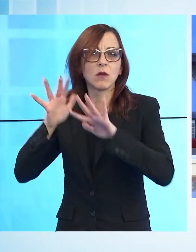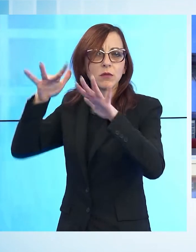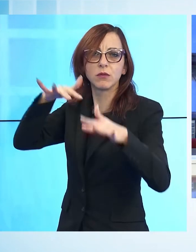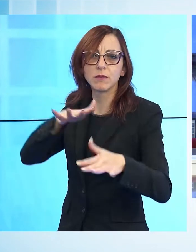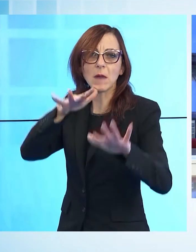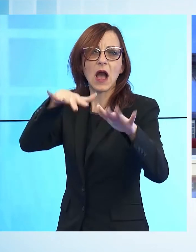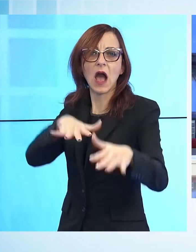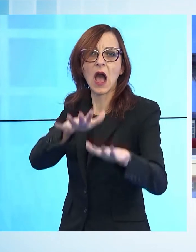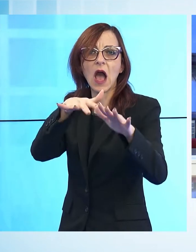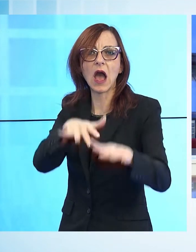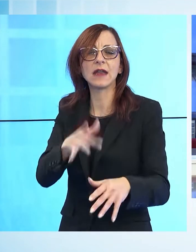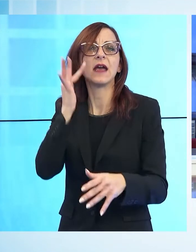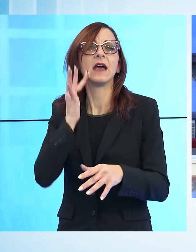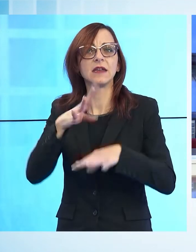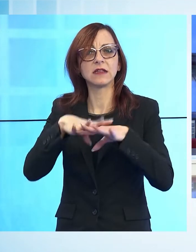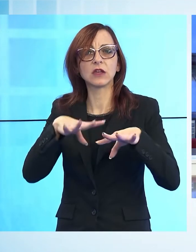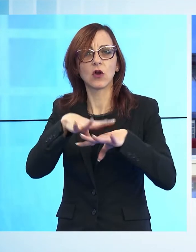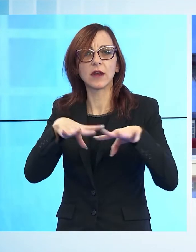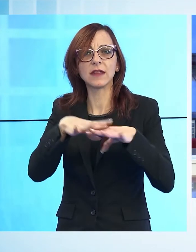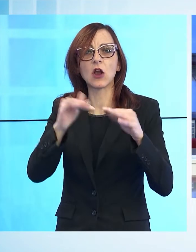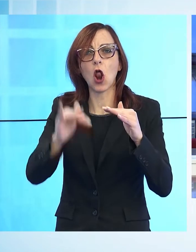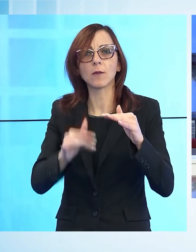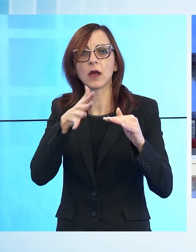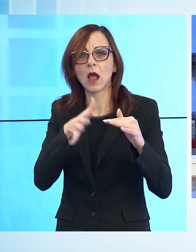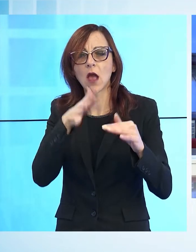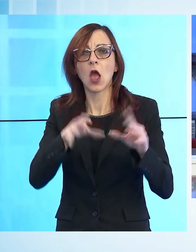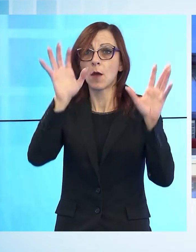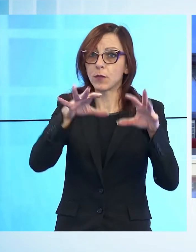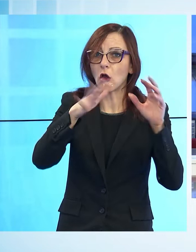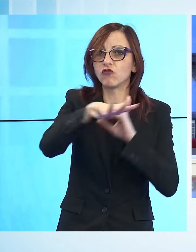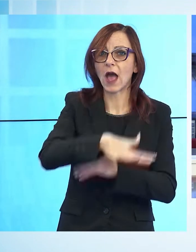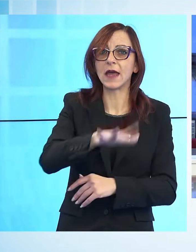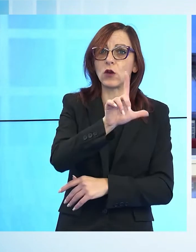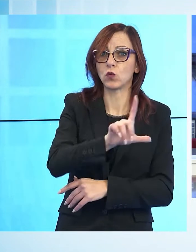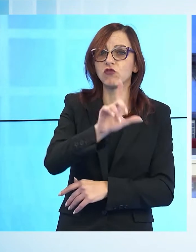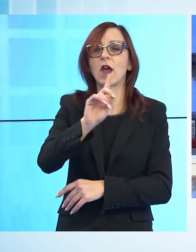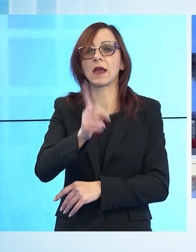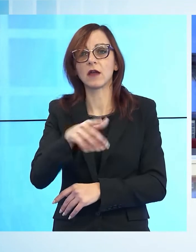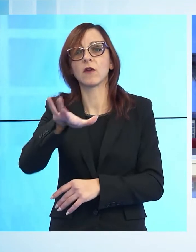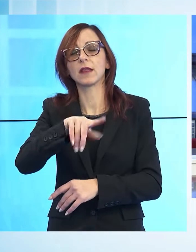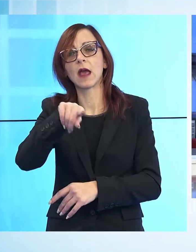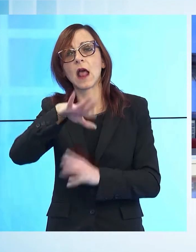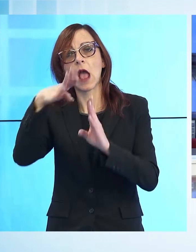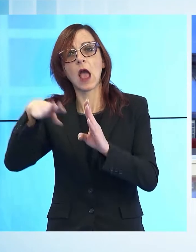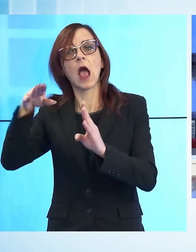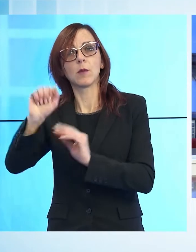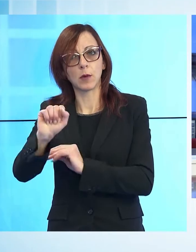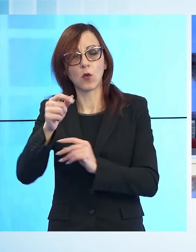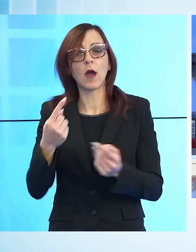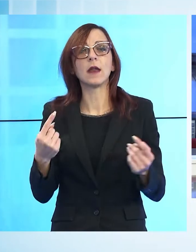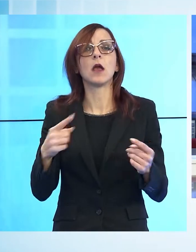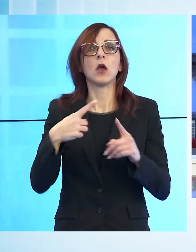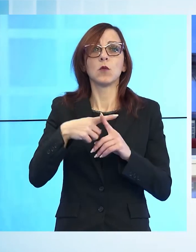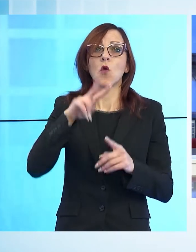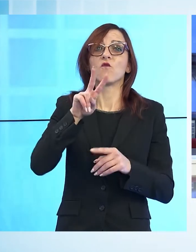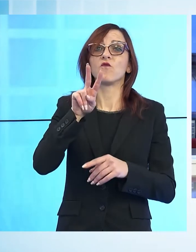reticolo minore. In modo particolare pioggia in Lunigiana, Garfagnana e sulle Apuane. In Versilia si parla anche di forti,